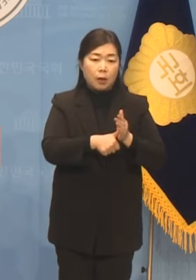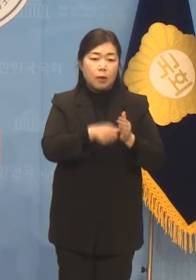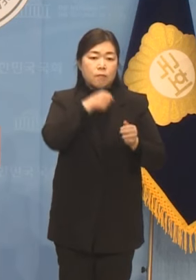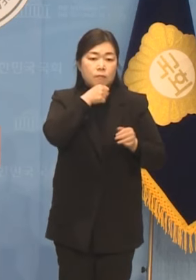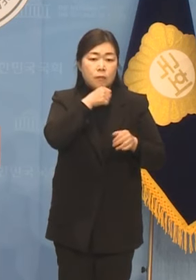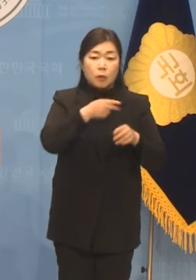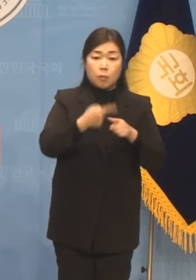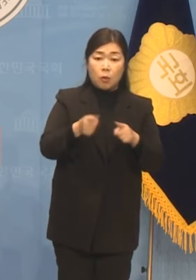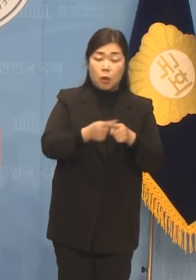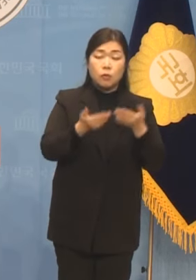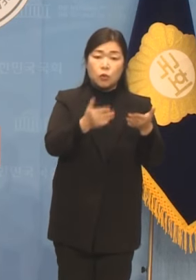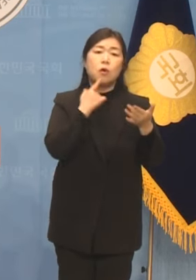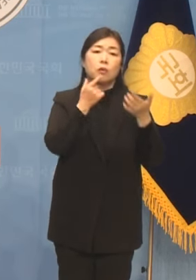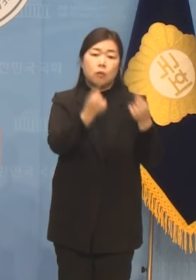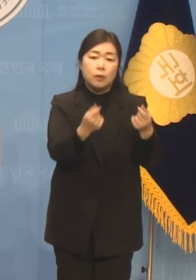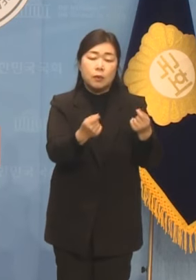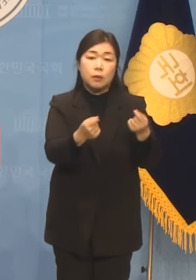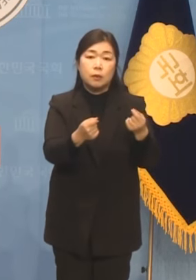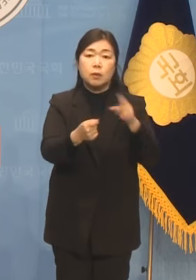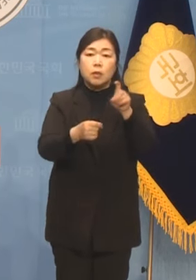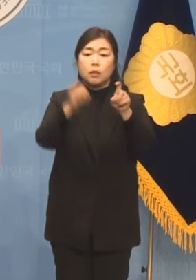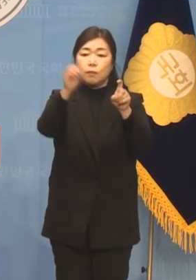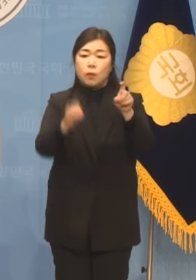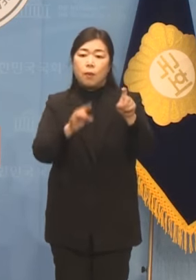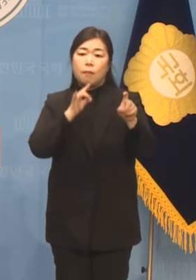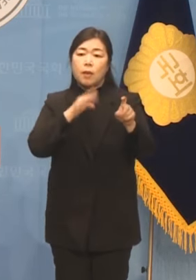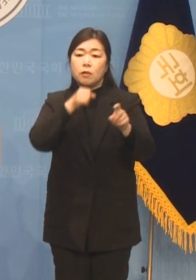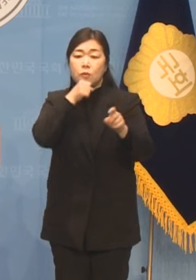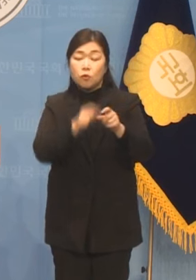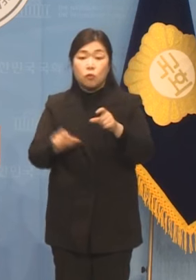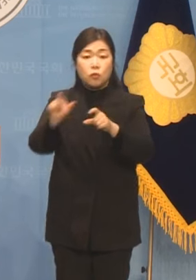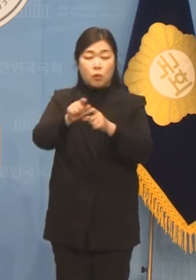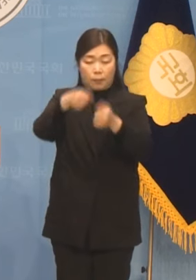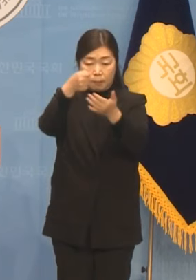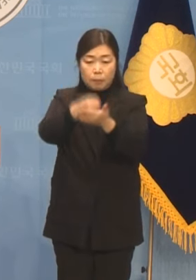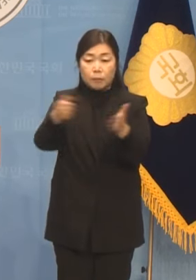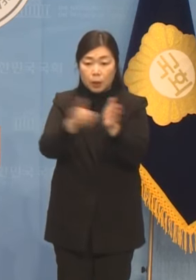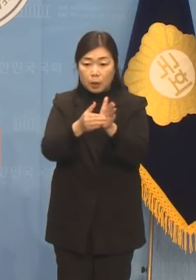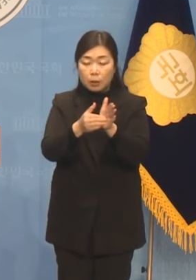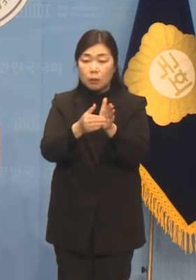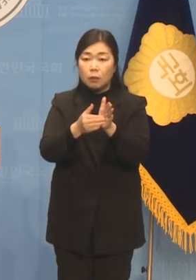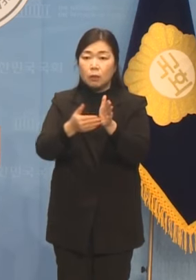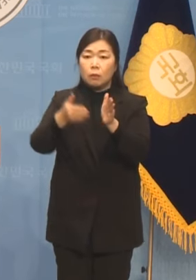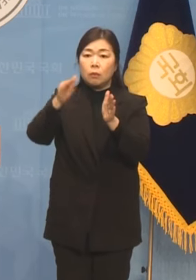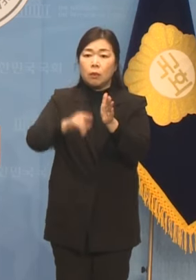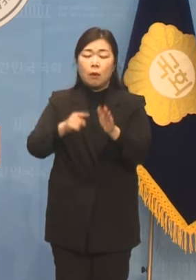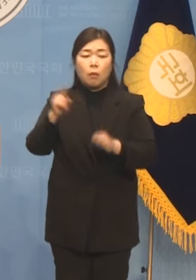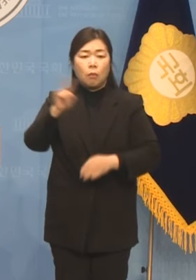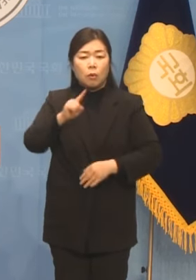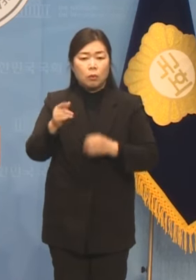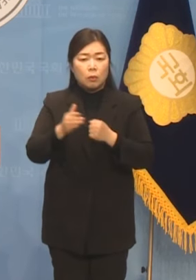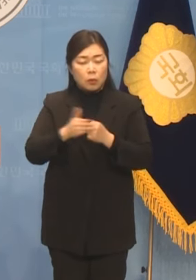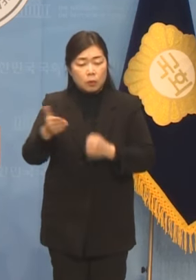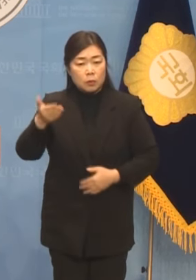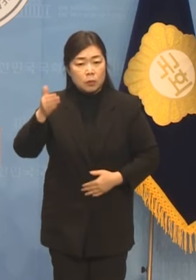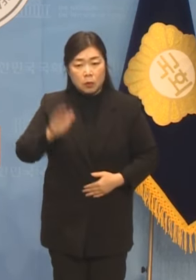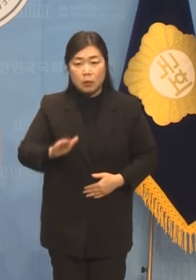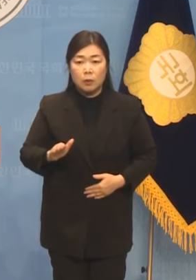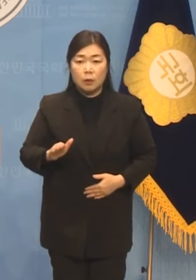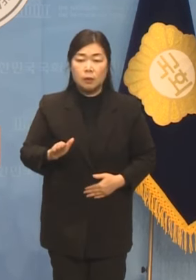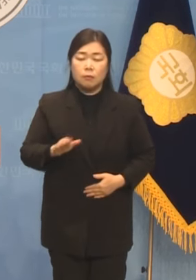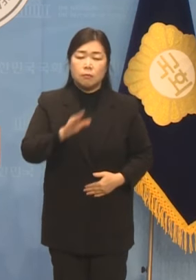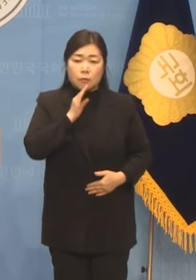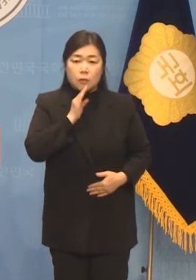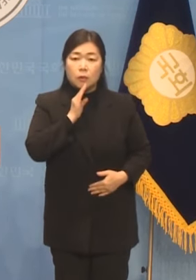적용하기로 결정했습니다. 하지만 무엇 때문인지 정작 우리나라 권력의